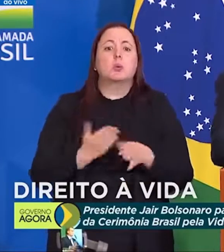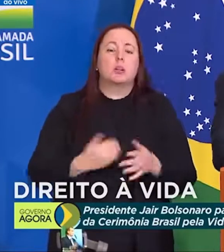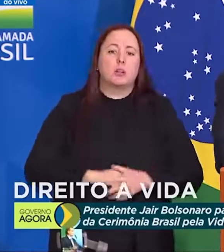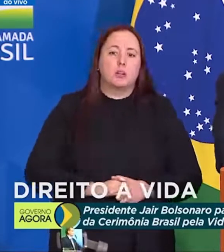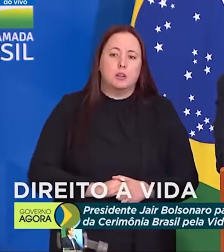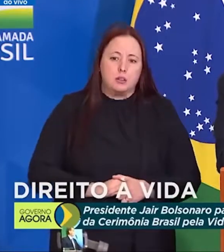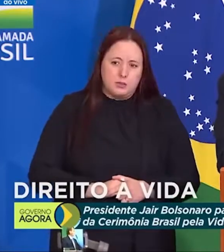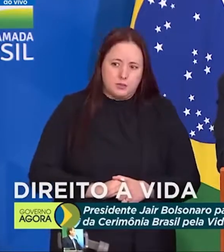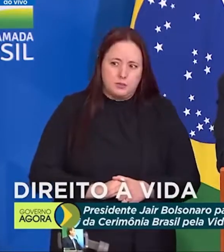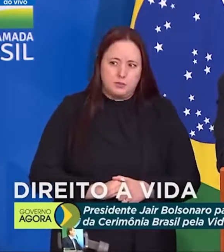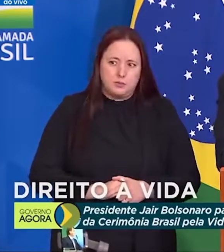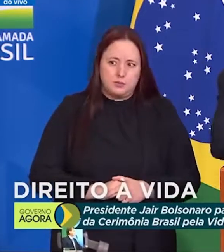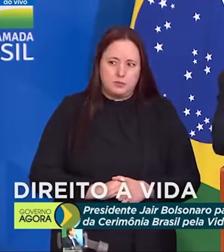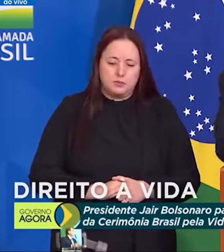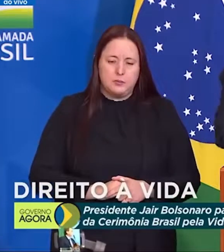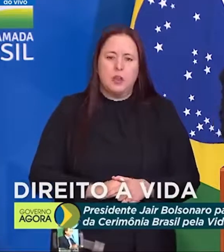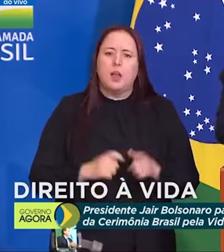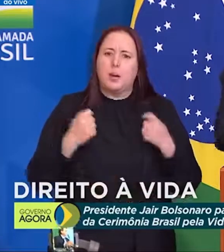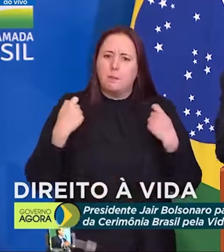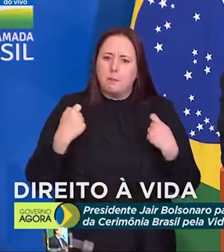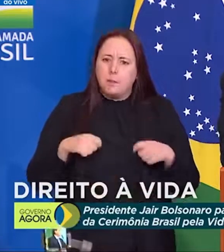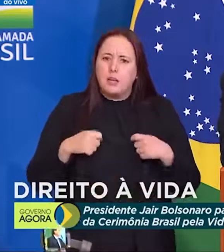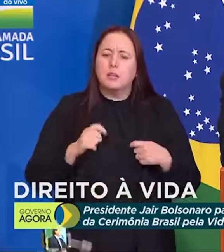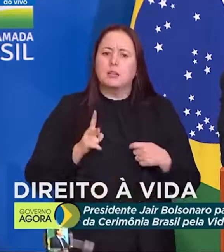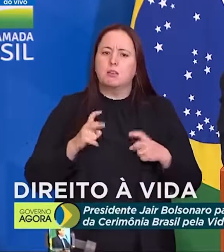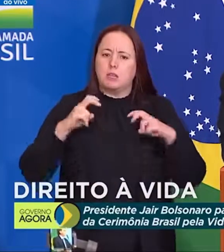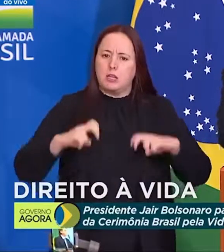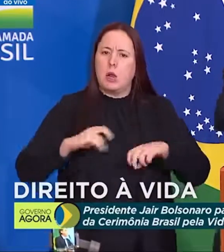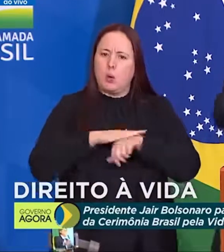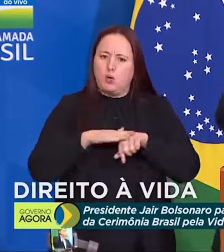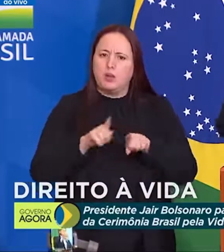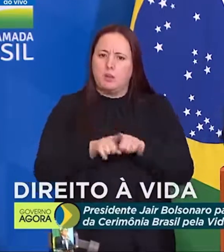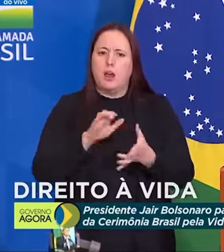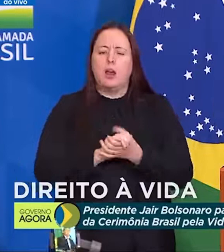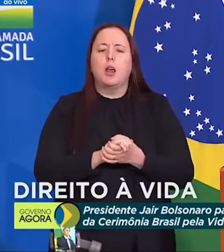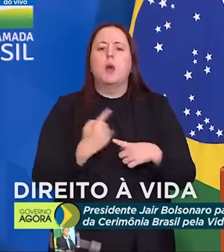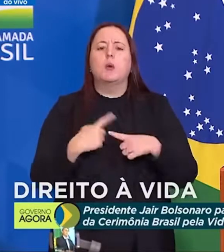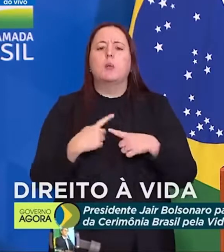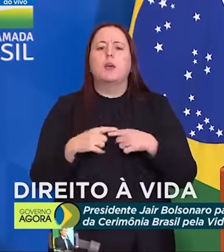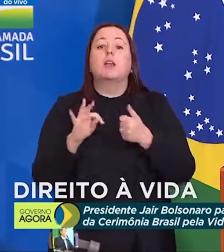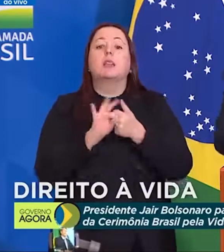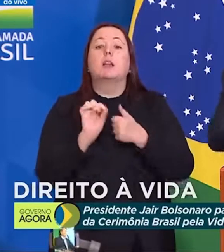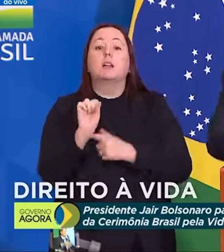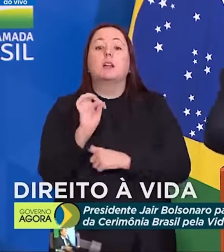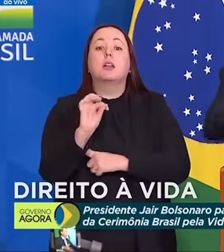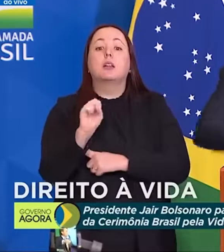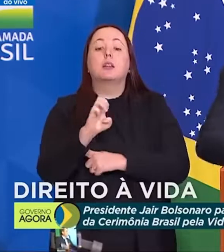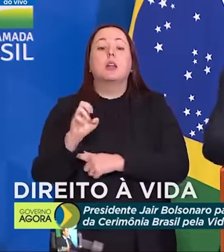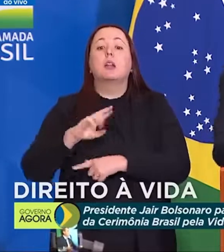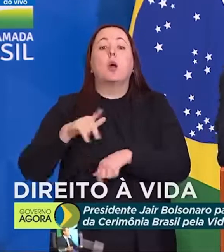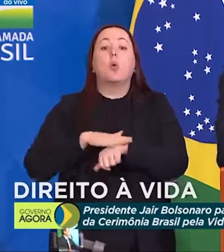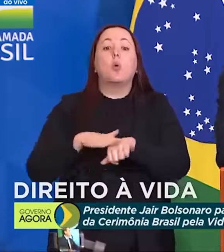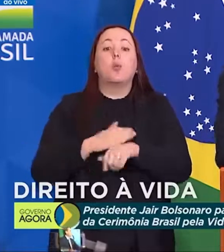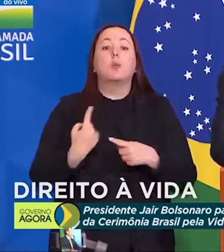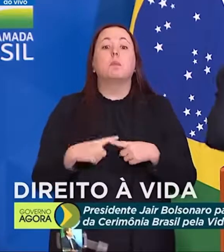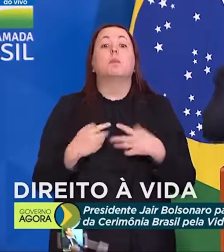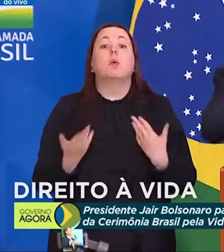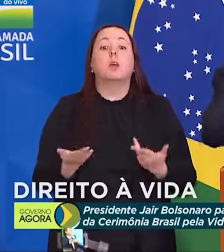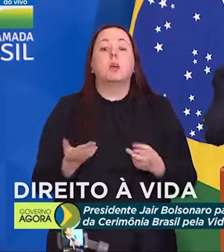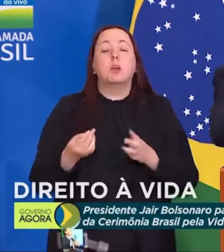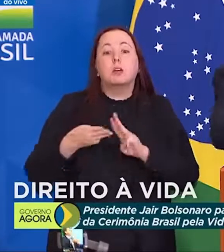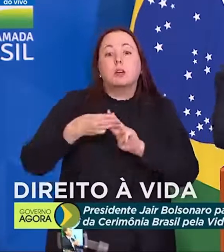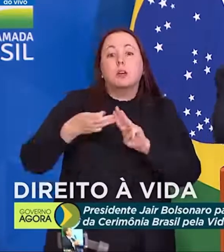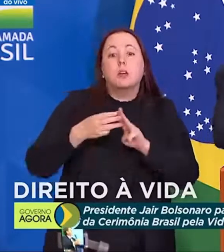Até num casal. Tem que sentar e conversar. Por que os técnicos do TSE não conversam com os técnicos das Forças Armadas